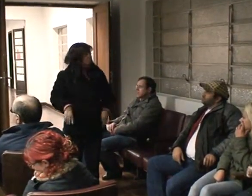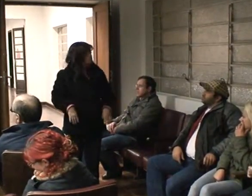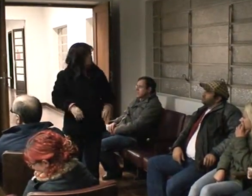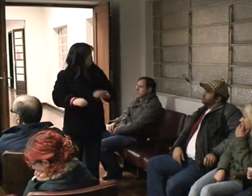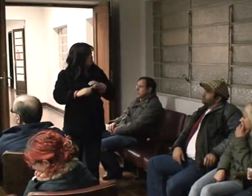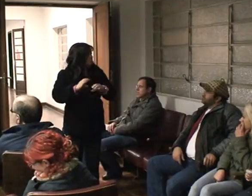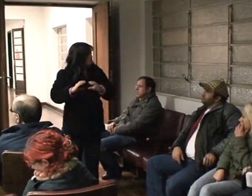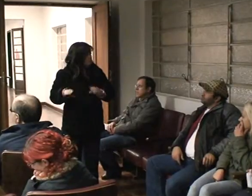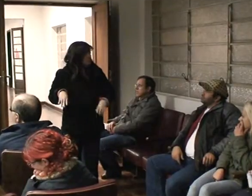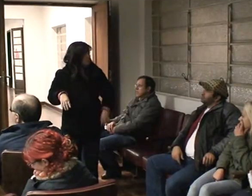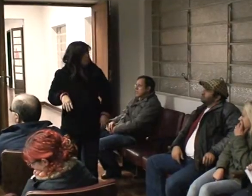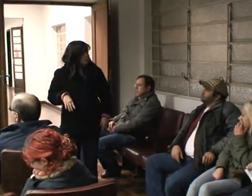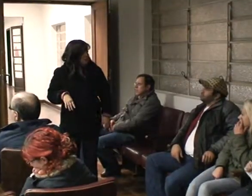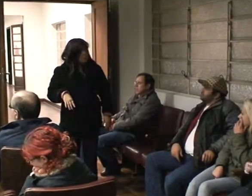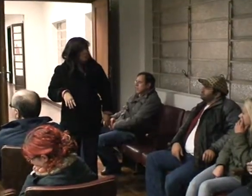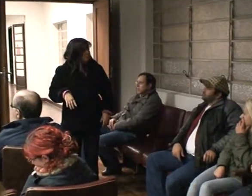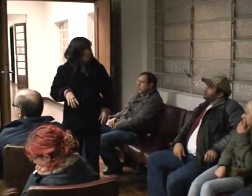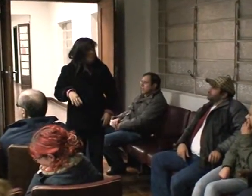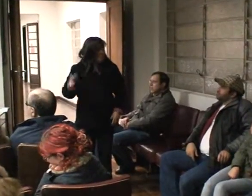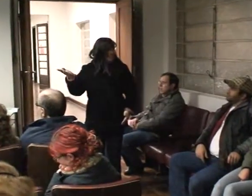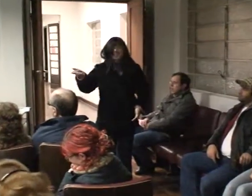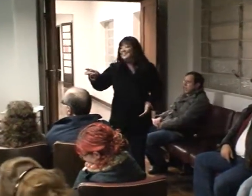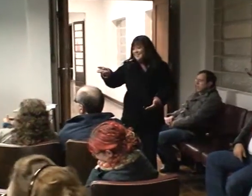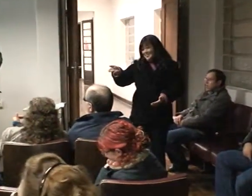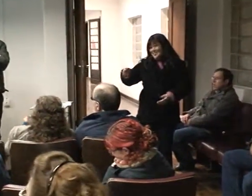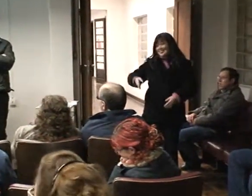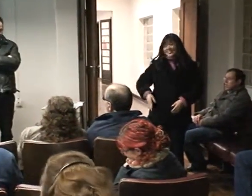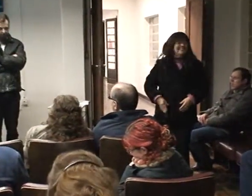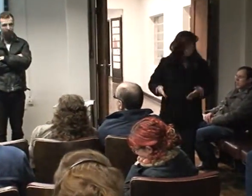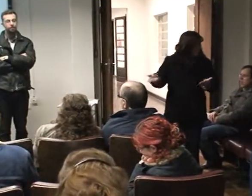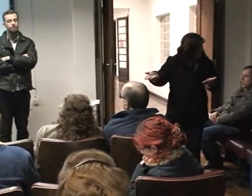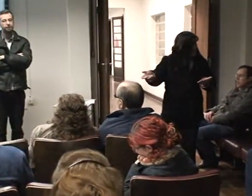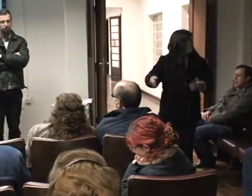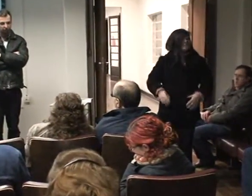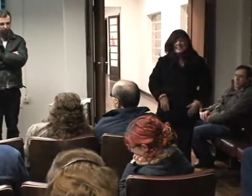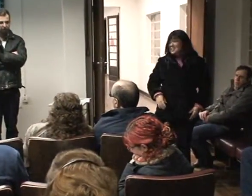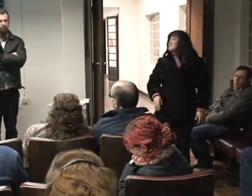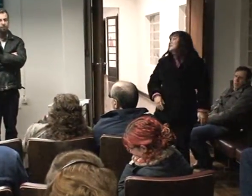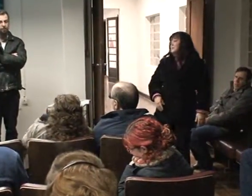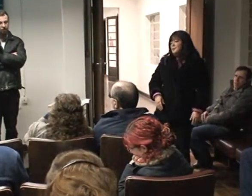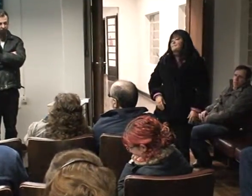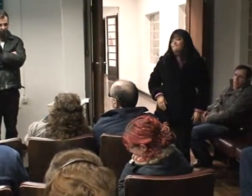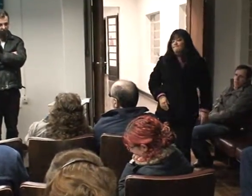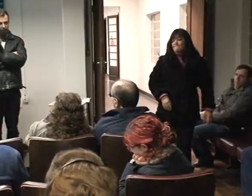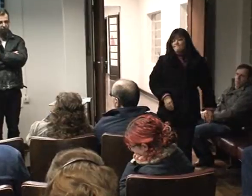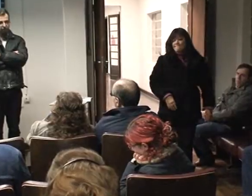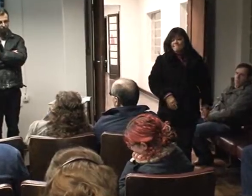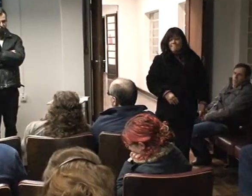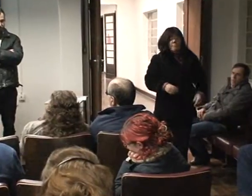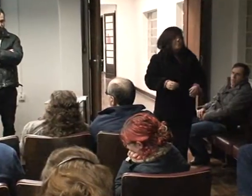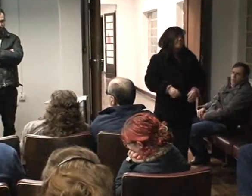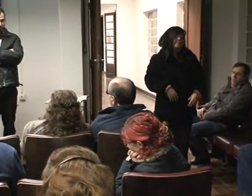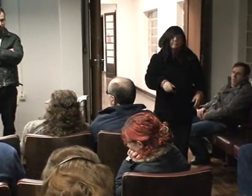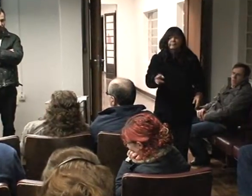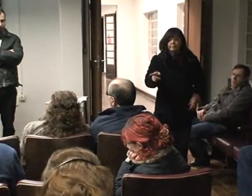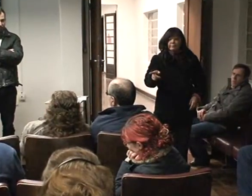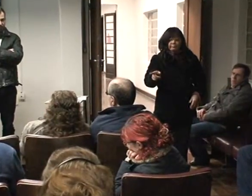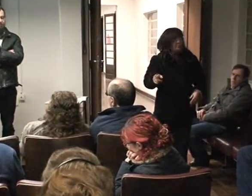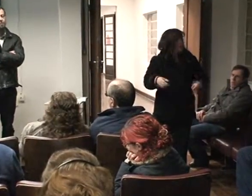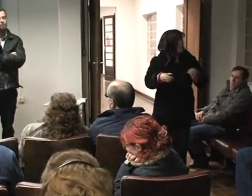Exatamente. Nem o Nacional da Saúde e nem o próprio CONAT. Porque se teve, teve pessoas que foram para lá, mas nós que fazemos parte do